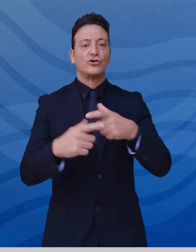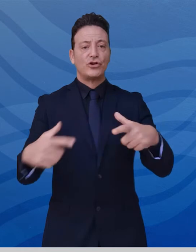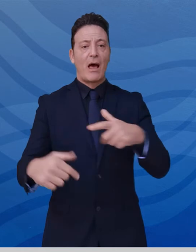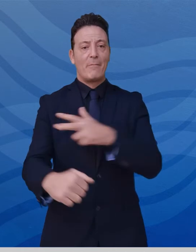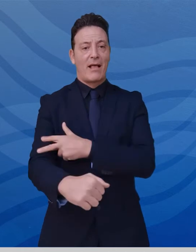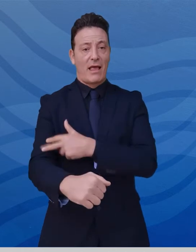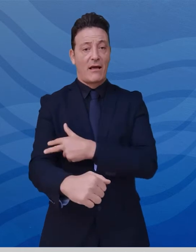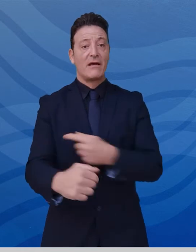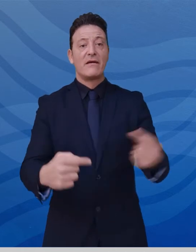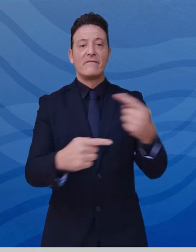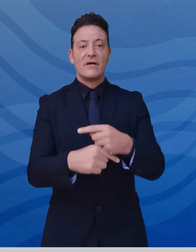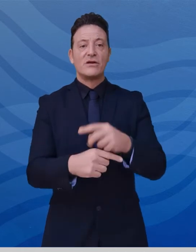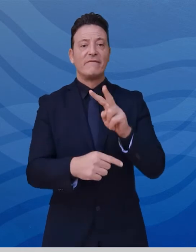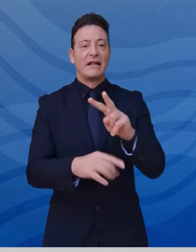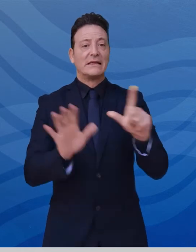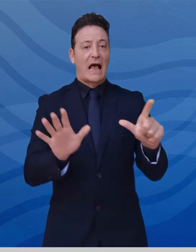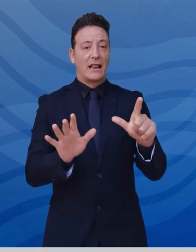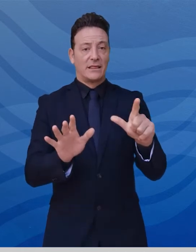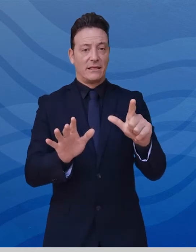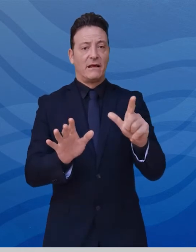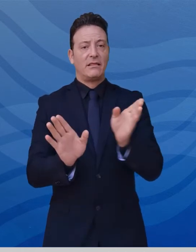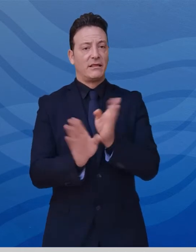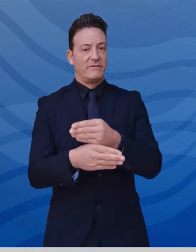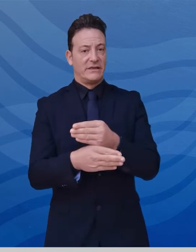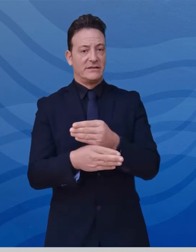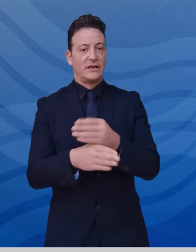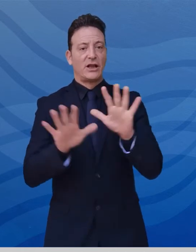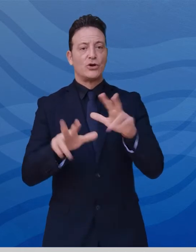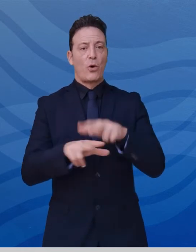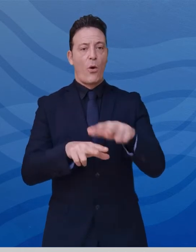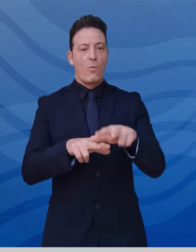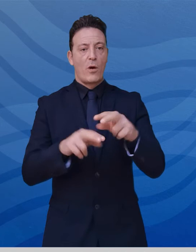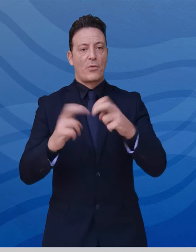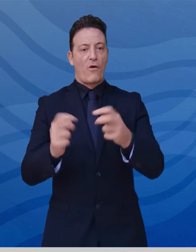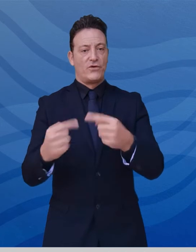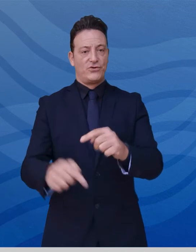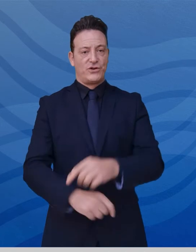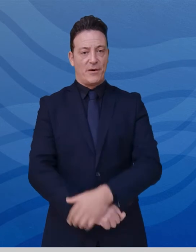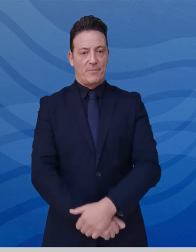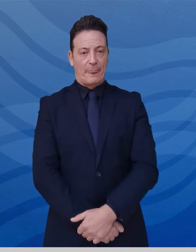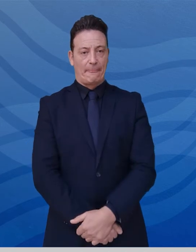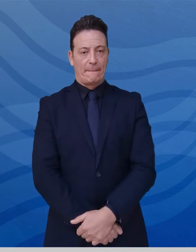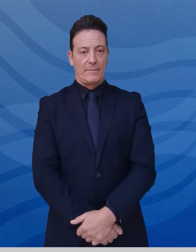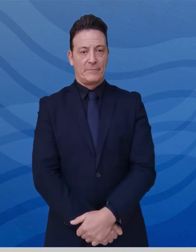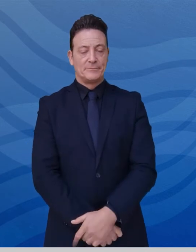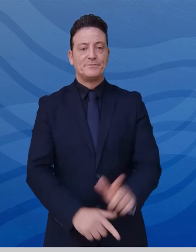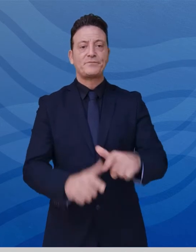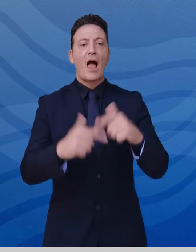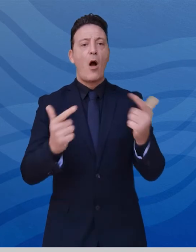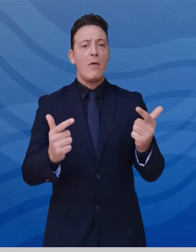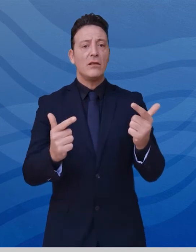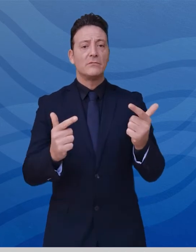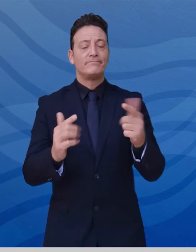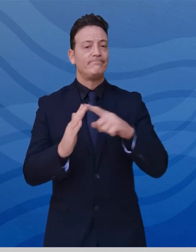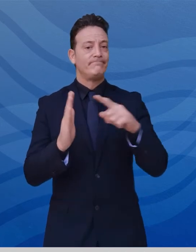Matera, mentre i rimanenti 27 sono distribuiti in 10 comuni della provincia. Sono in discesa